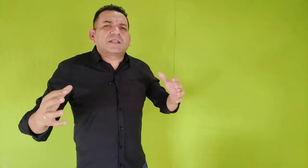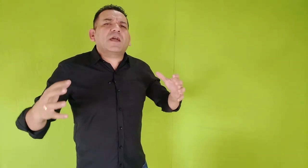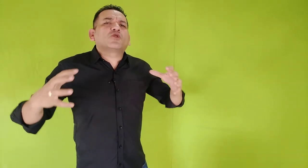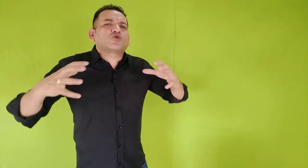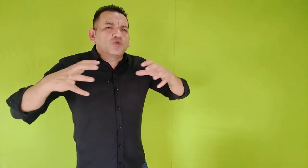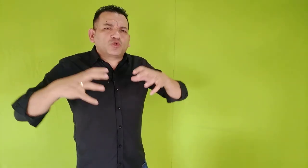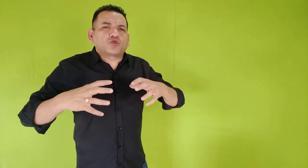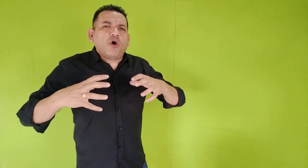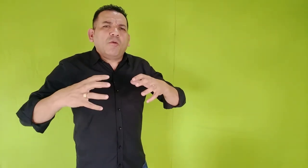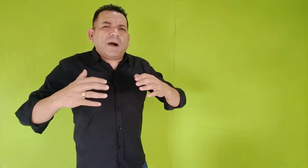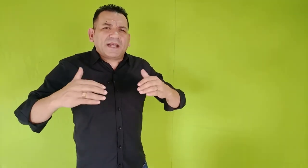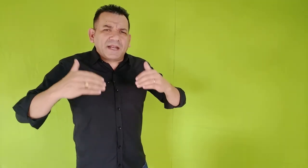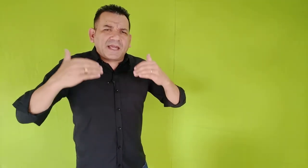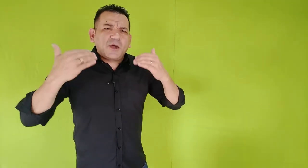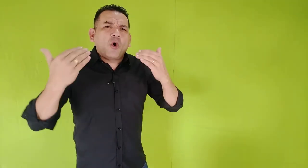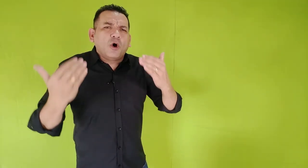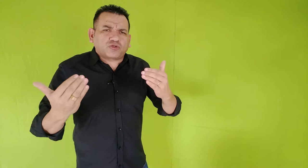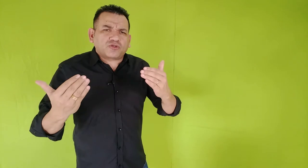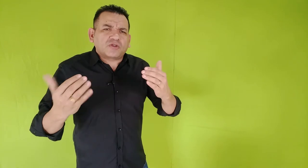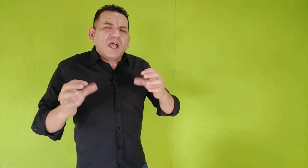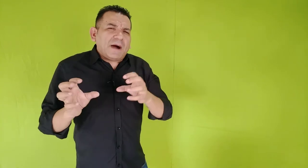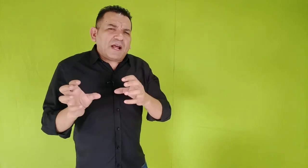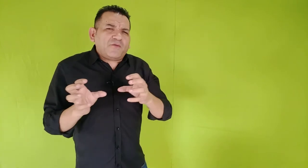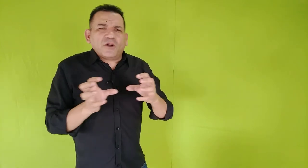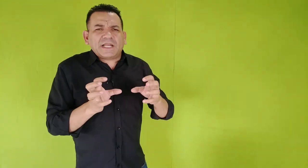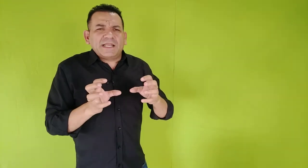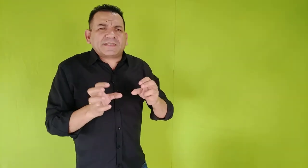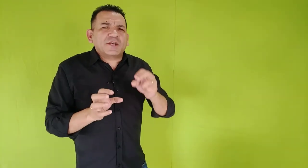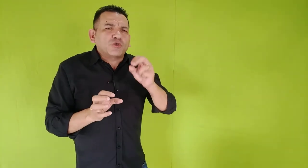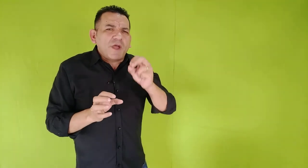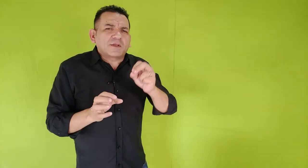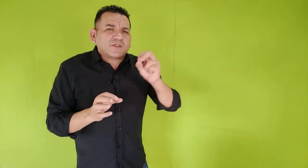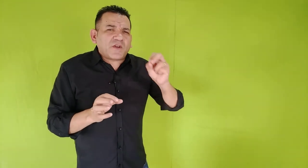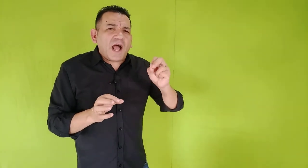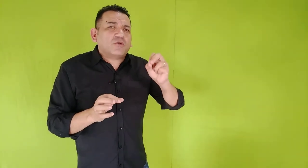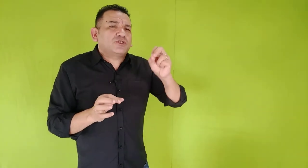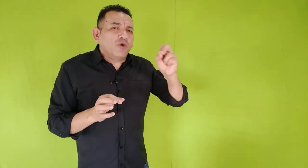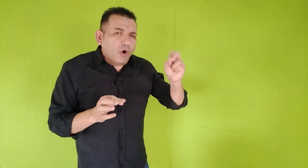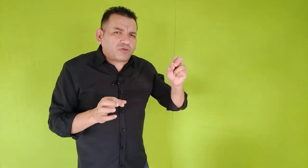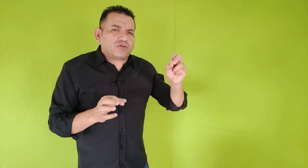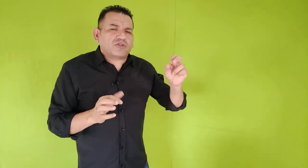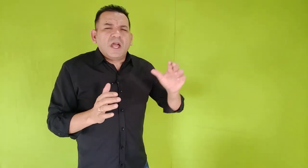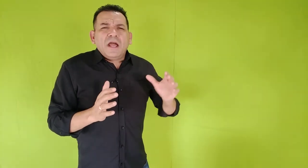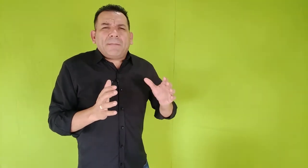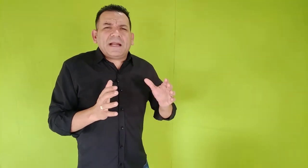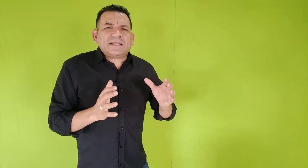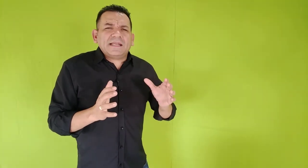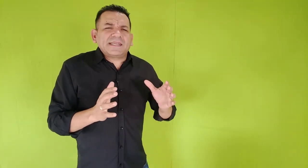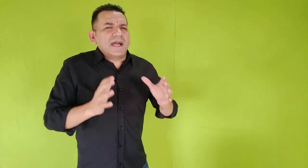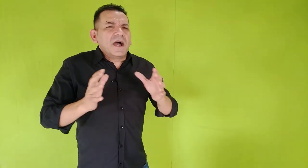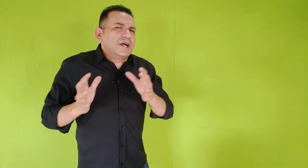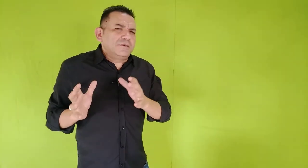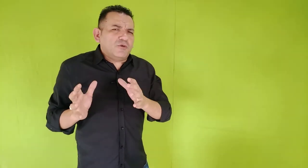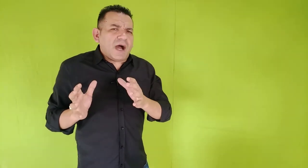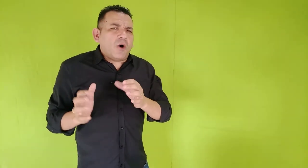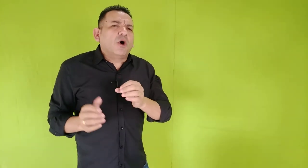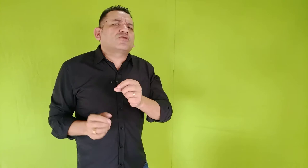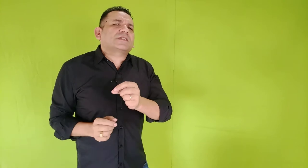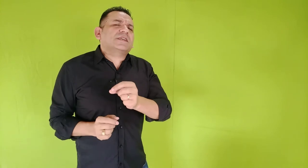Deus usou para erguer outros, para fortalecer joelhos fracos de outros, para trazer ânimo a outros que